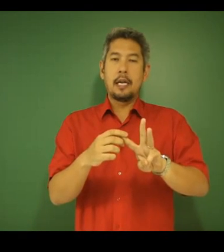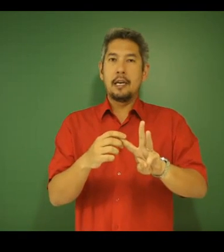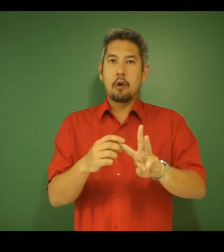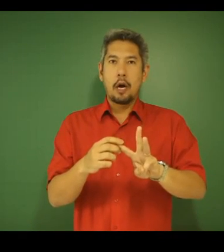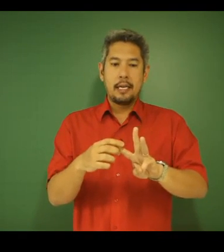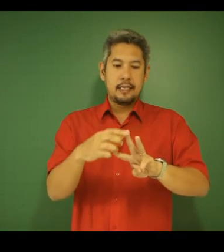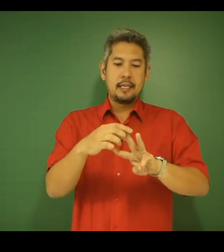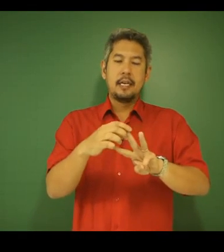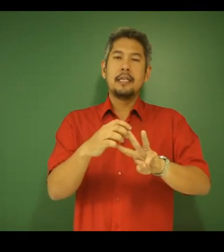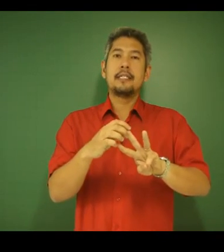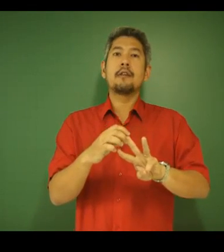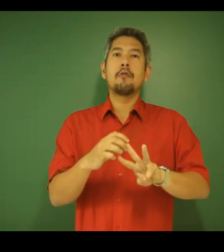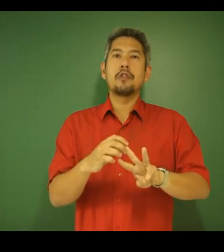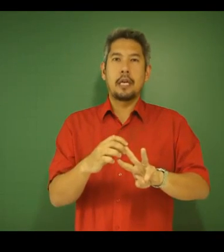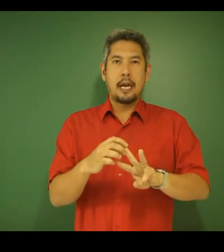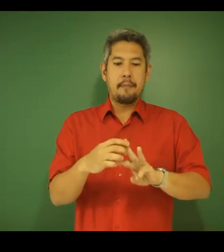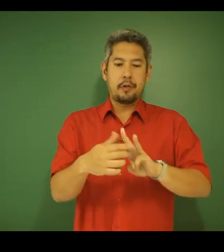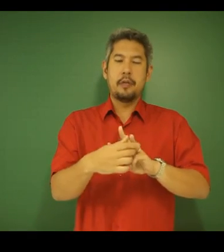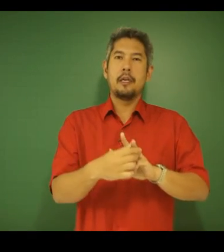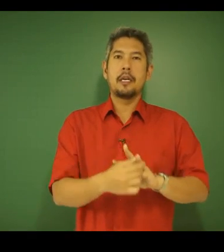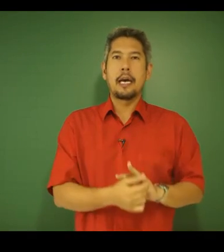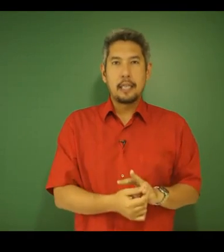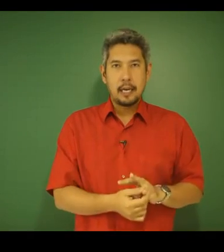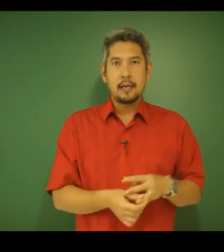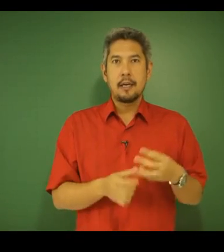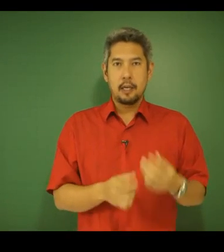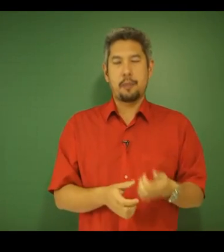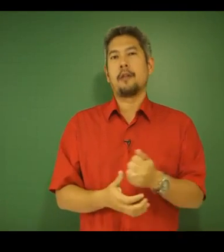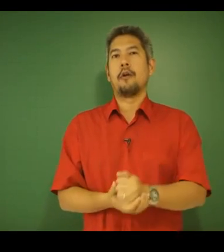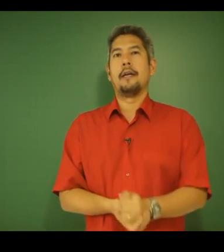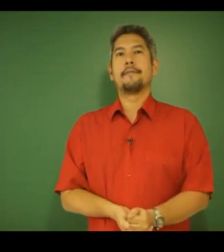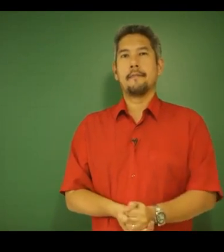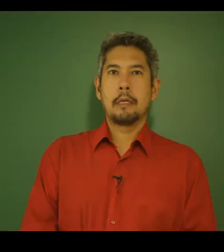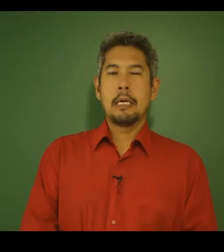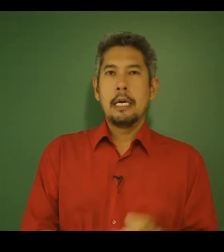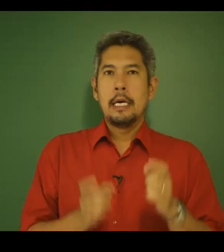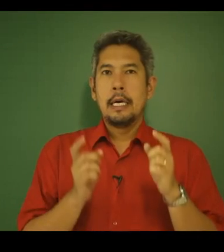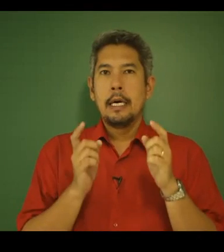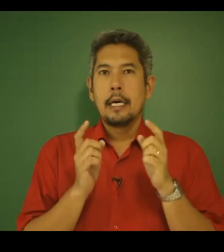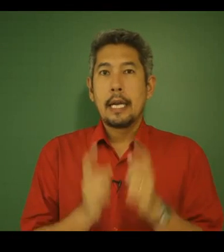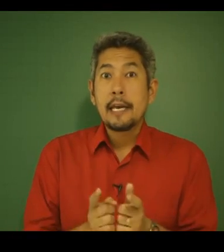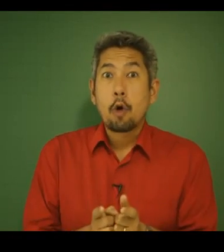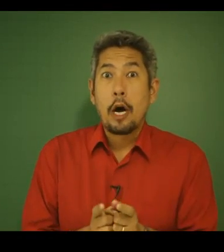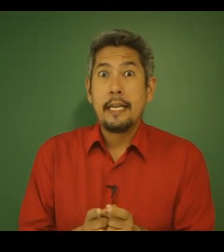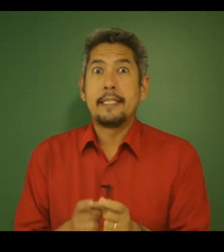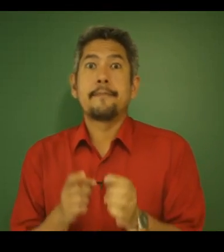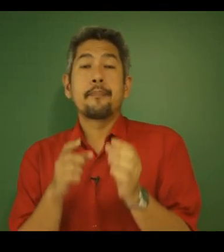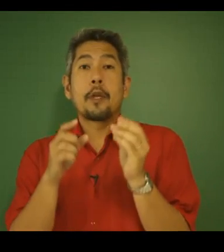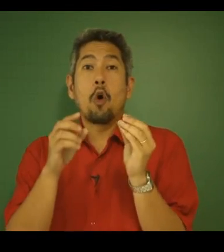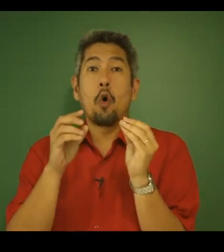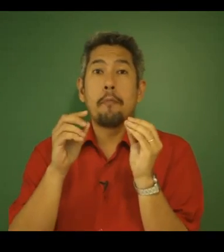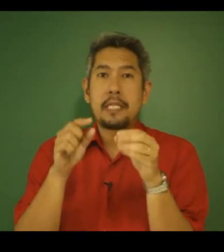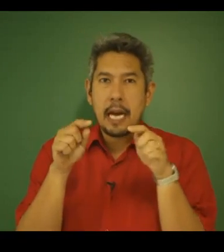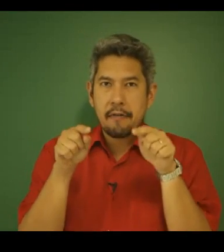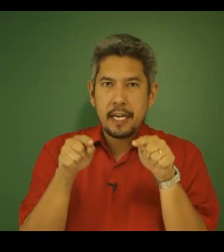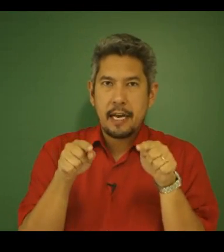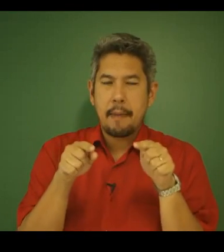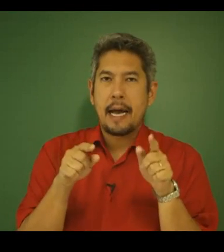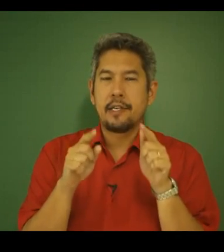Glicólise, ciclo de Krebs e cadeia respiratória. Glicólise. Observa aí na imagem